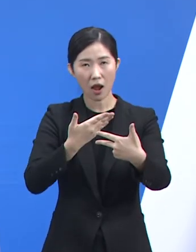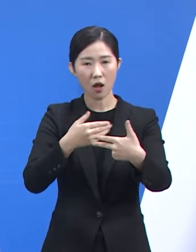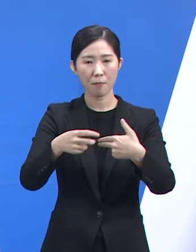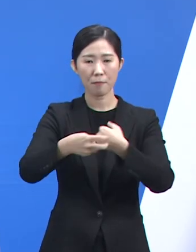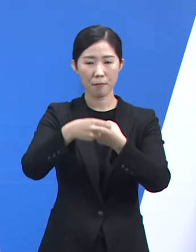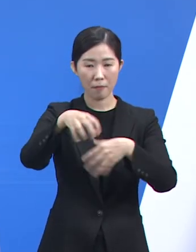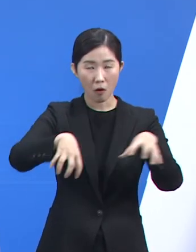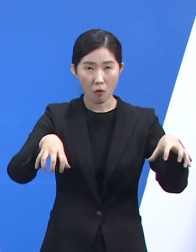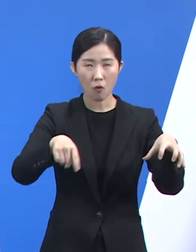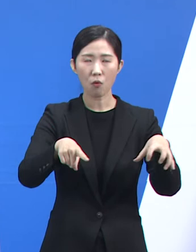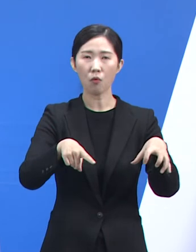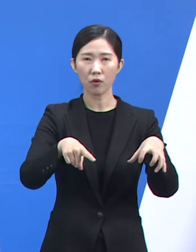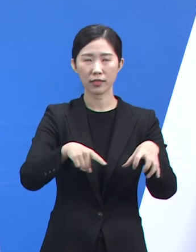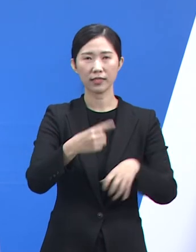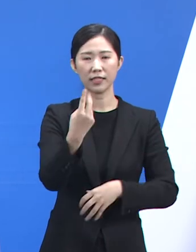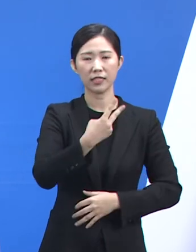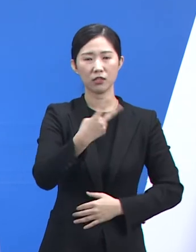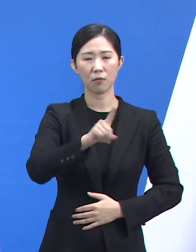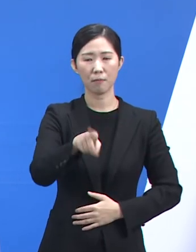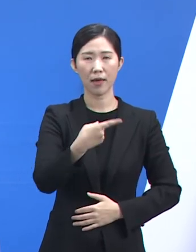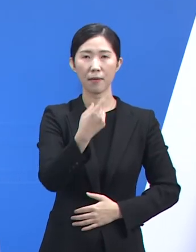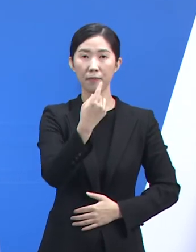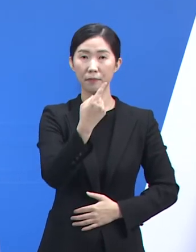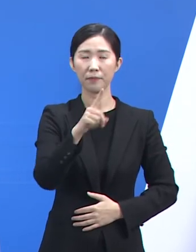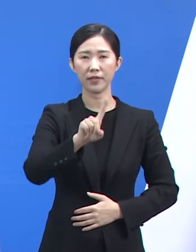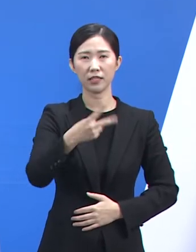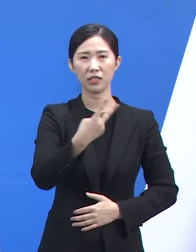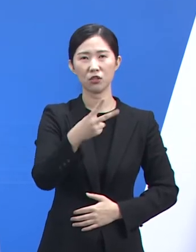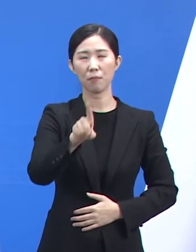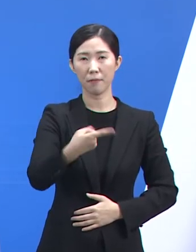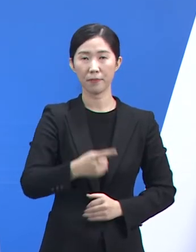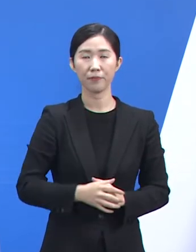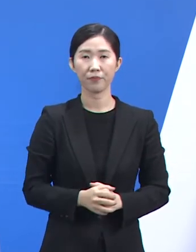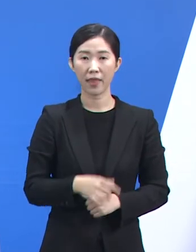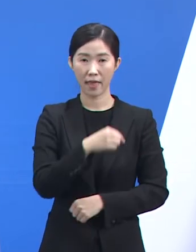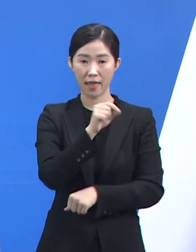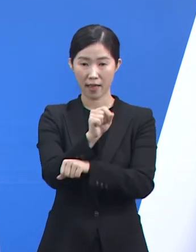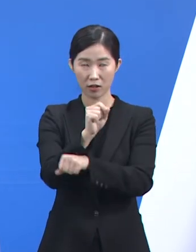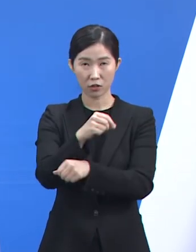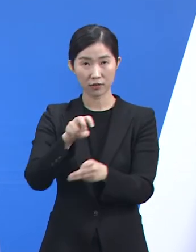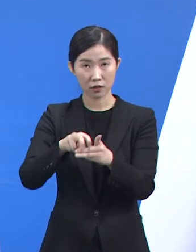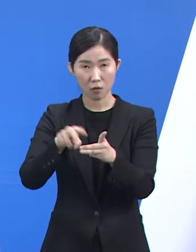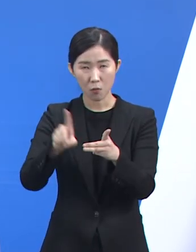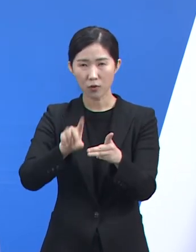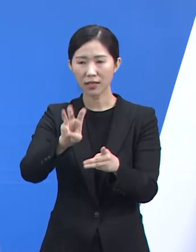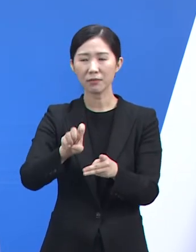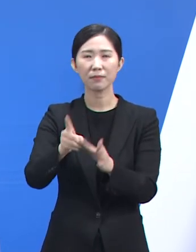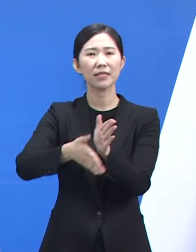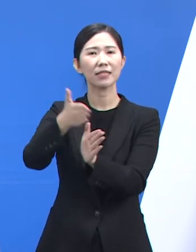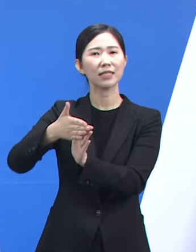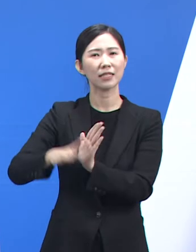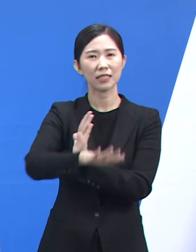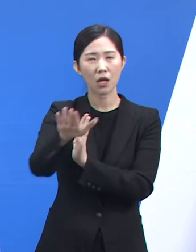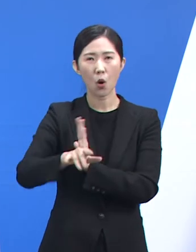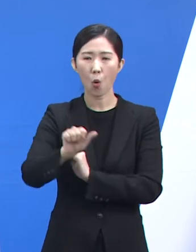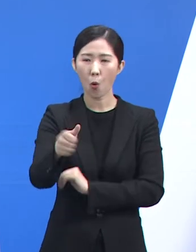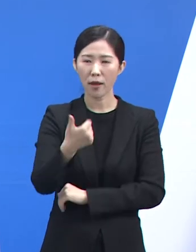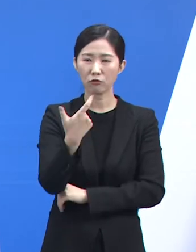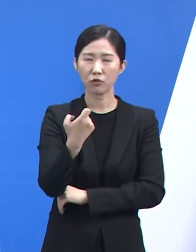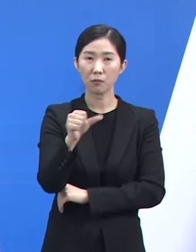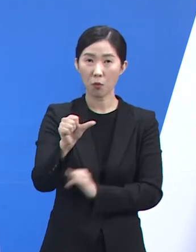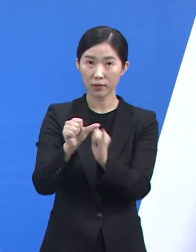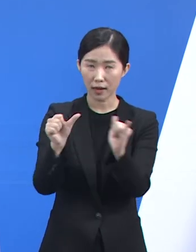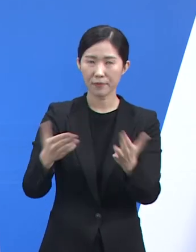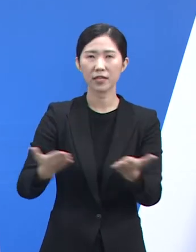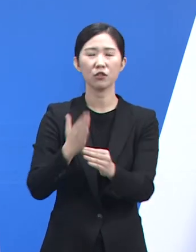,184개소입니다. 재택치료 행정안내센터는 31개 시군에서 총 565명의 인력으로 운영